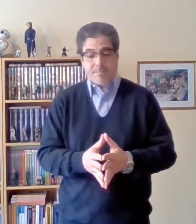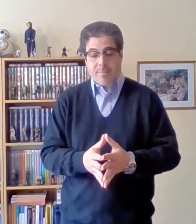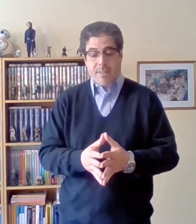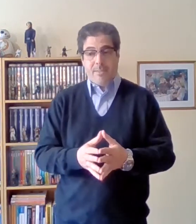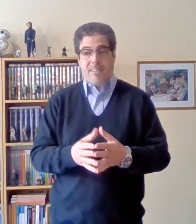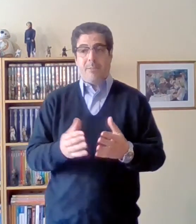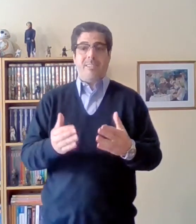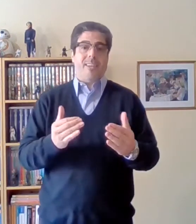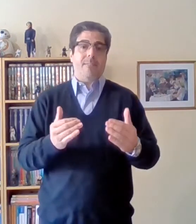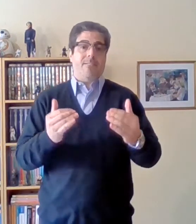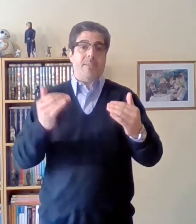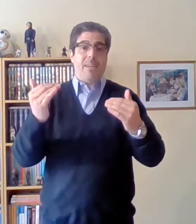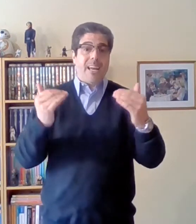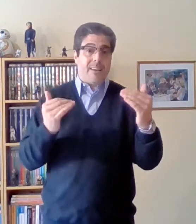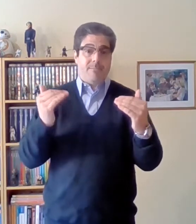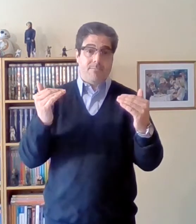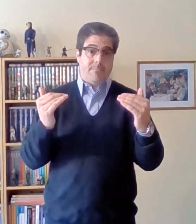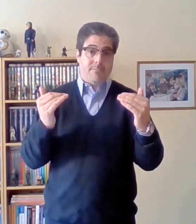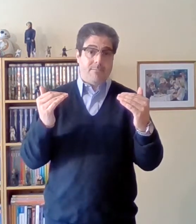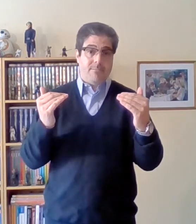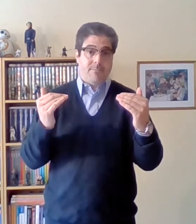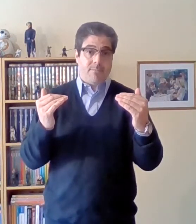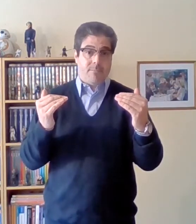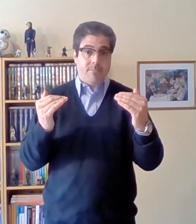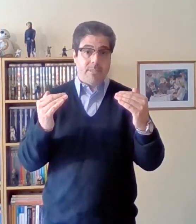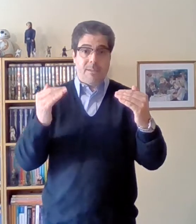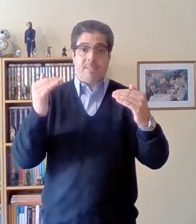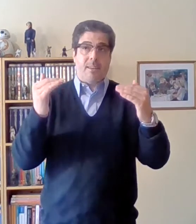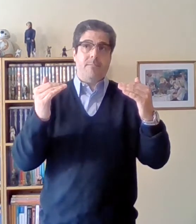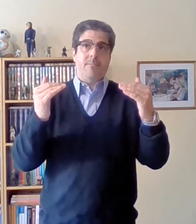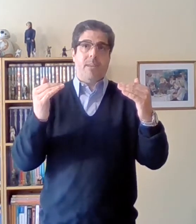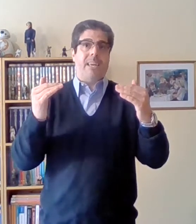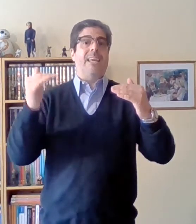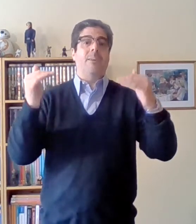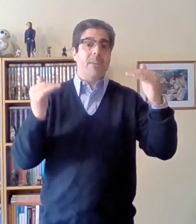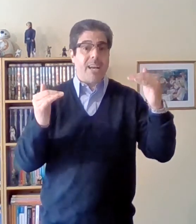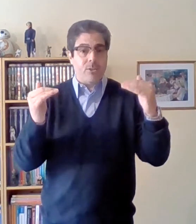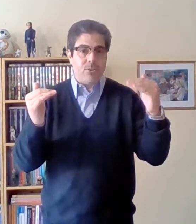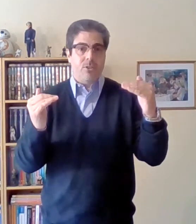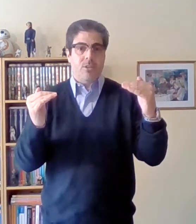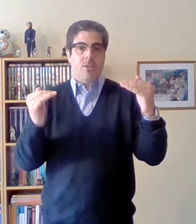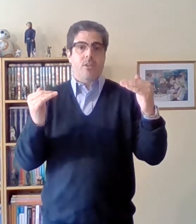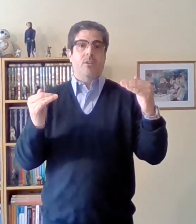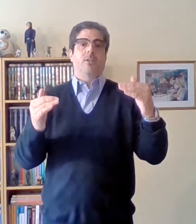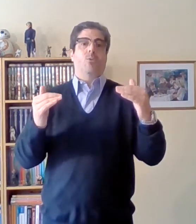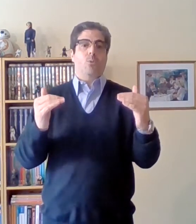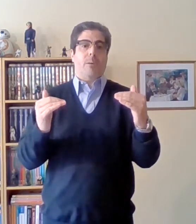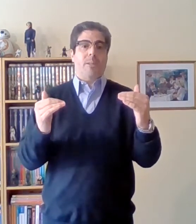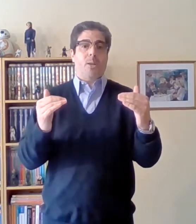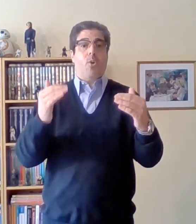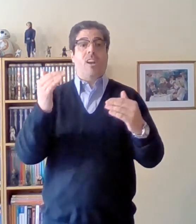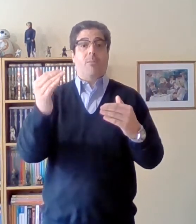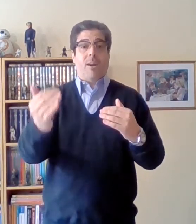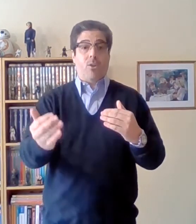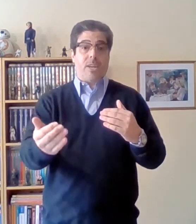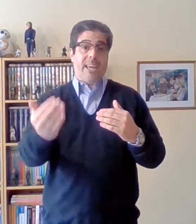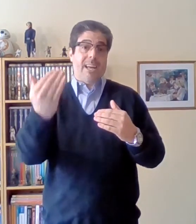debe ser similar debe ser equilibrado justamente con el valor que él